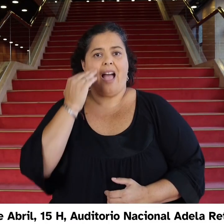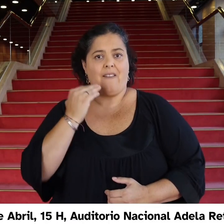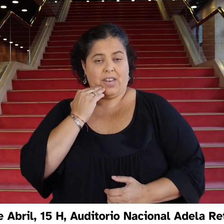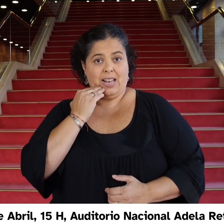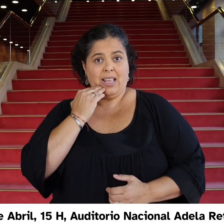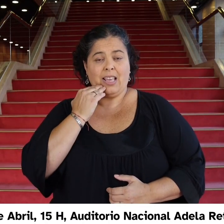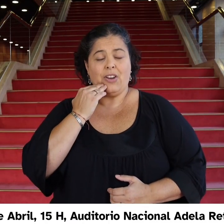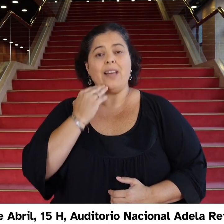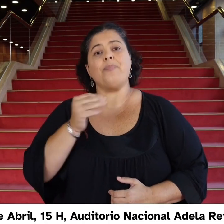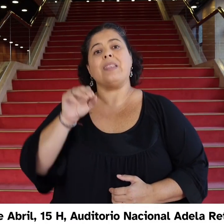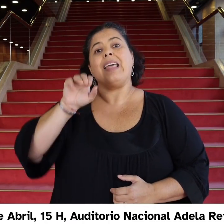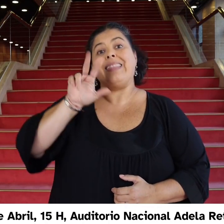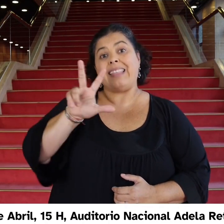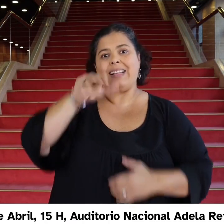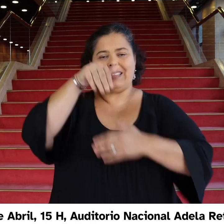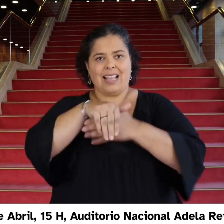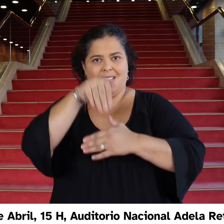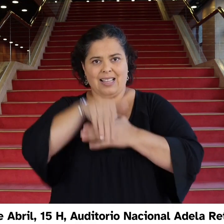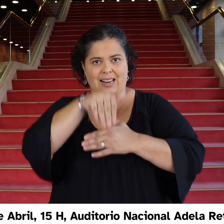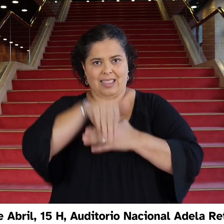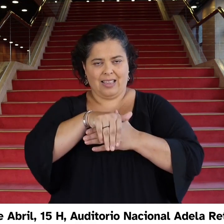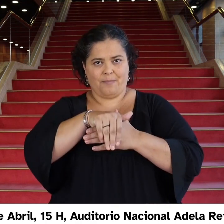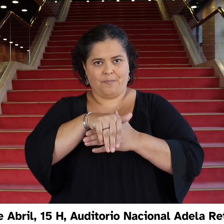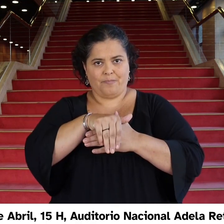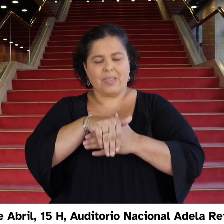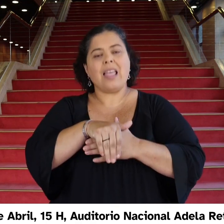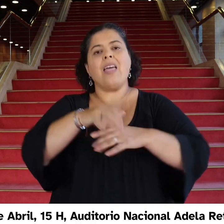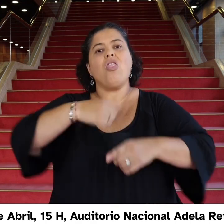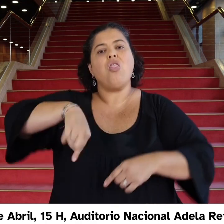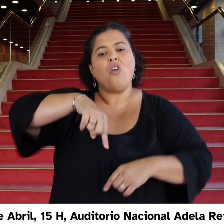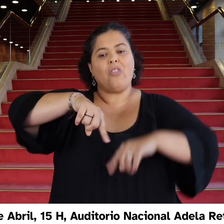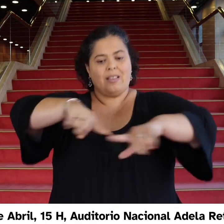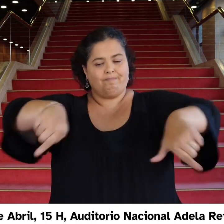20 de abril, 15 horas, Auditorio Nacional Adela Reta